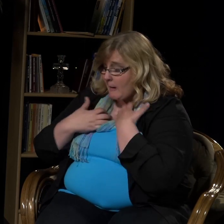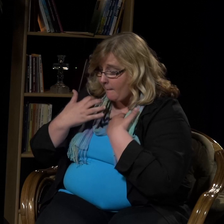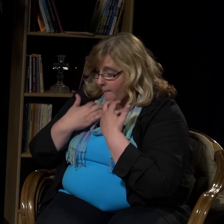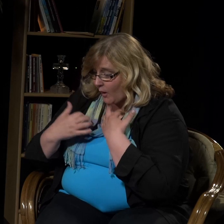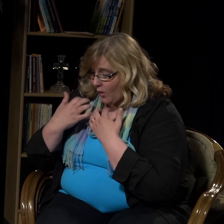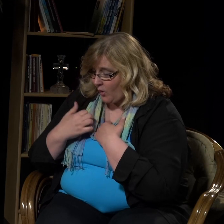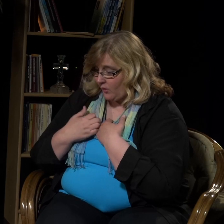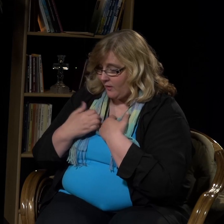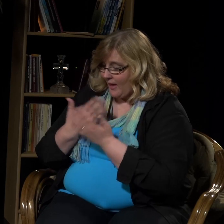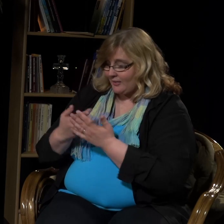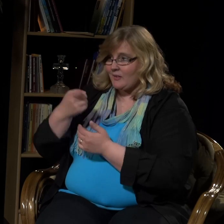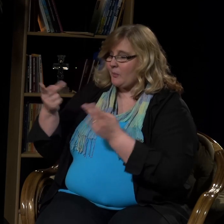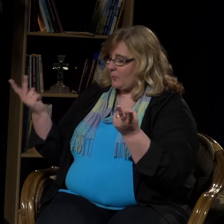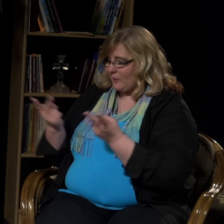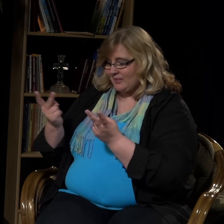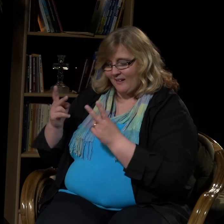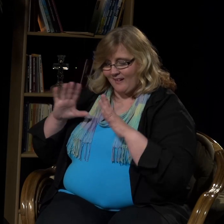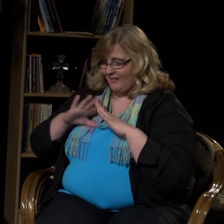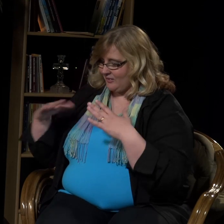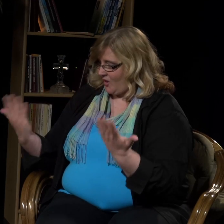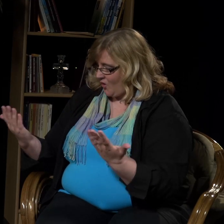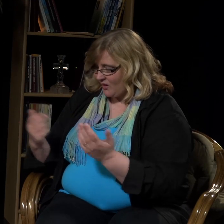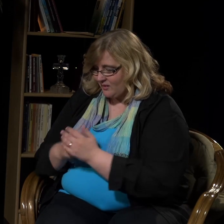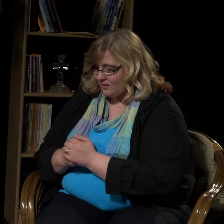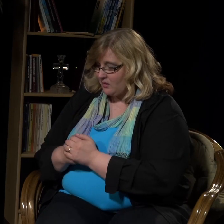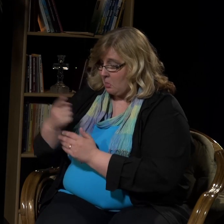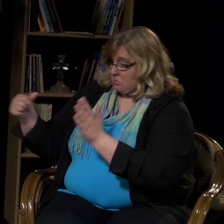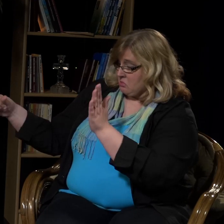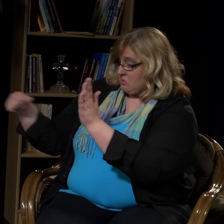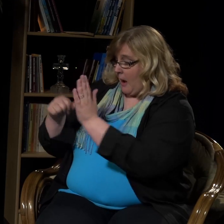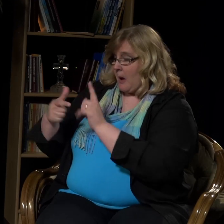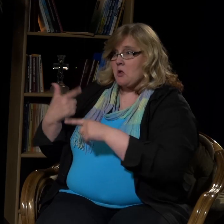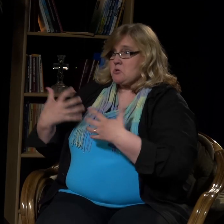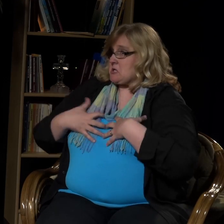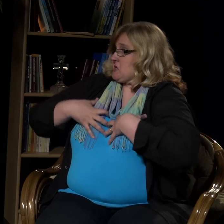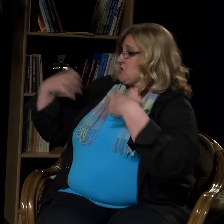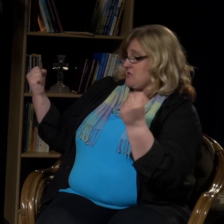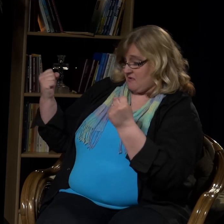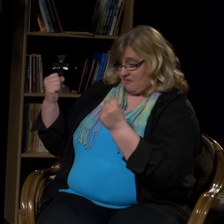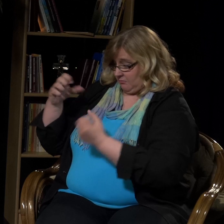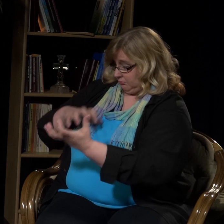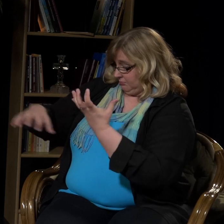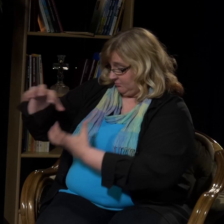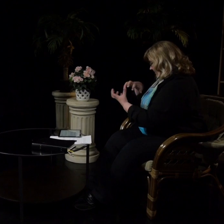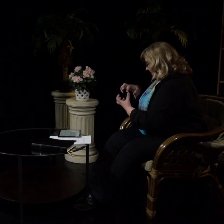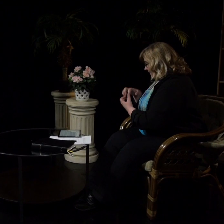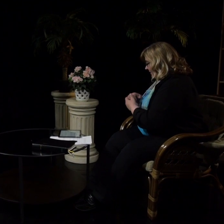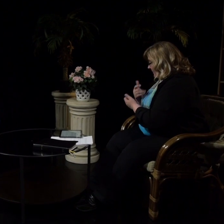Te himoitsette, eikä teillä kuitenkaan ole. Te tapatte ja kiihkoilette, mutta ette voi